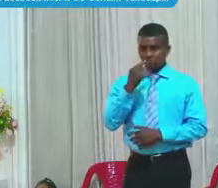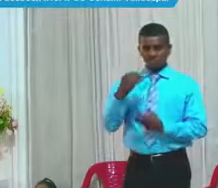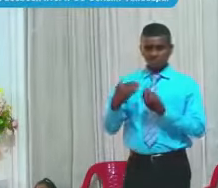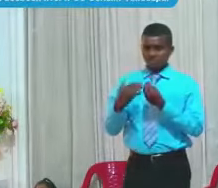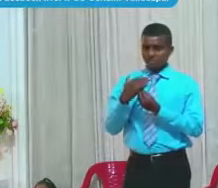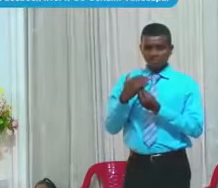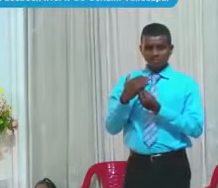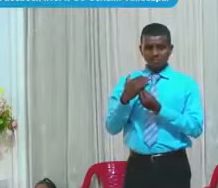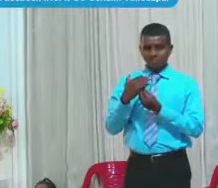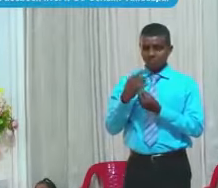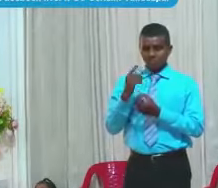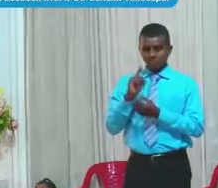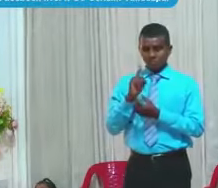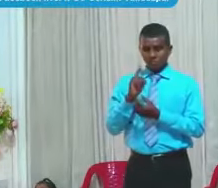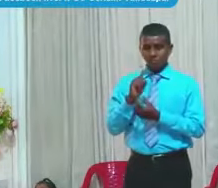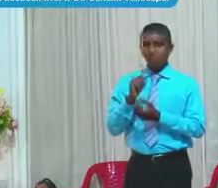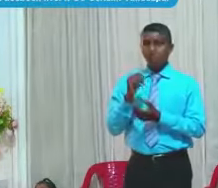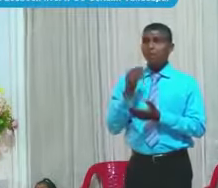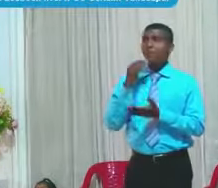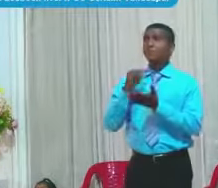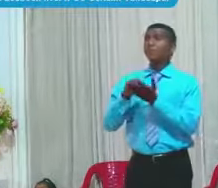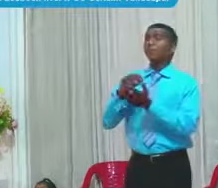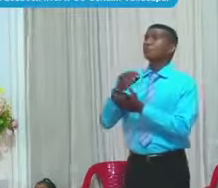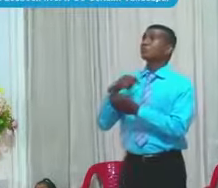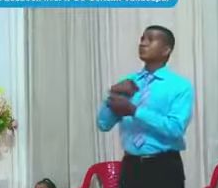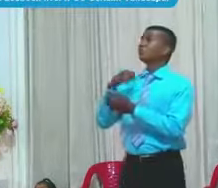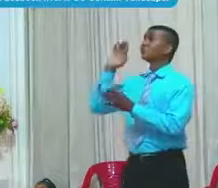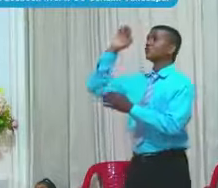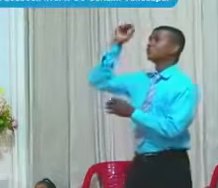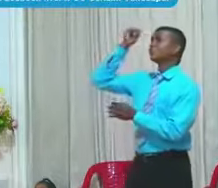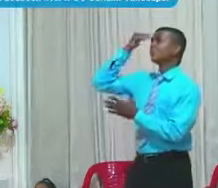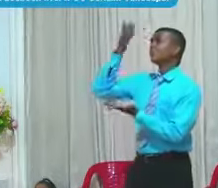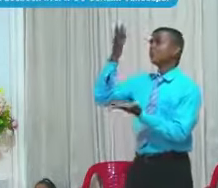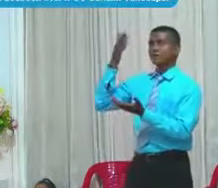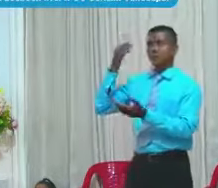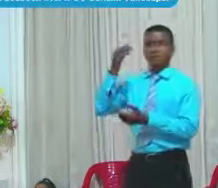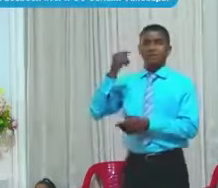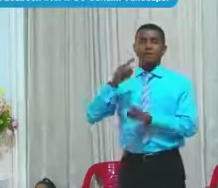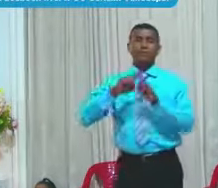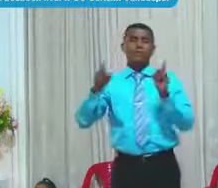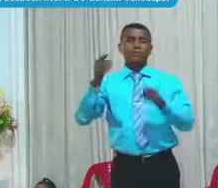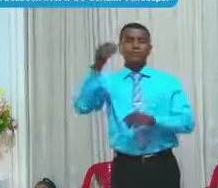No señor Yo no sabía nada Si la conciencia Le dice Si sabías